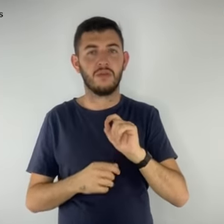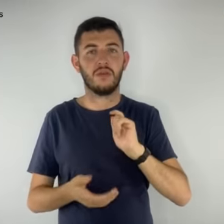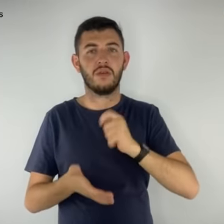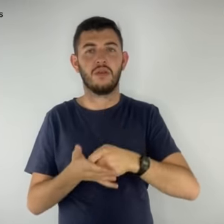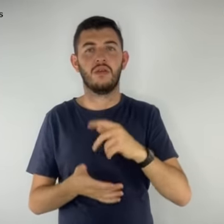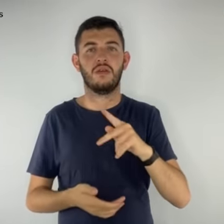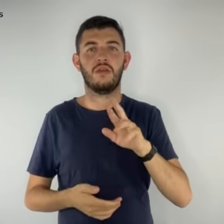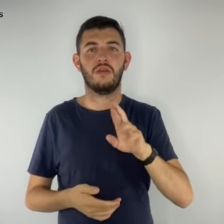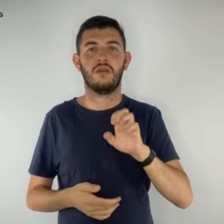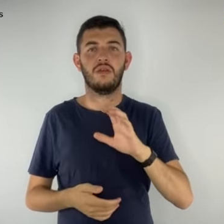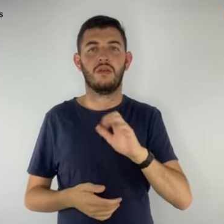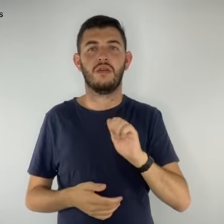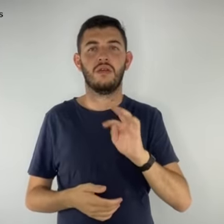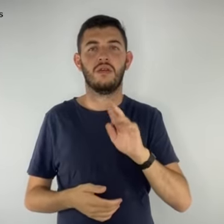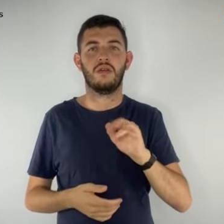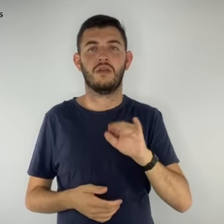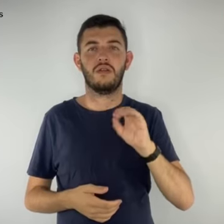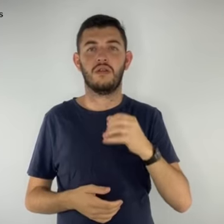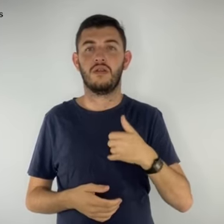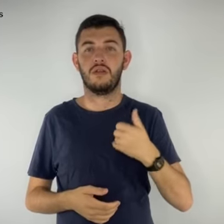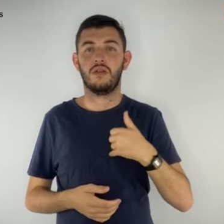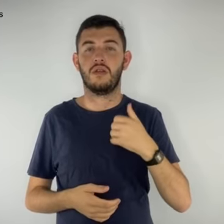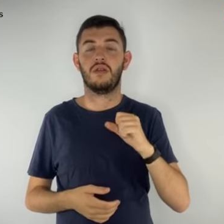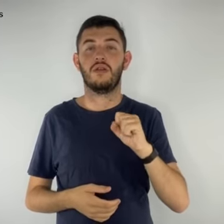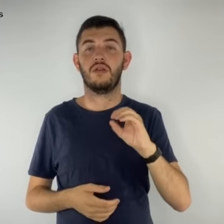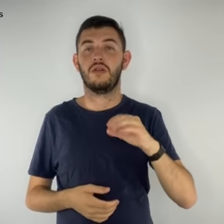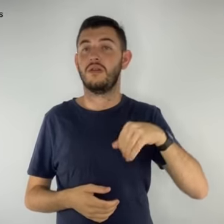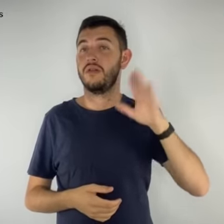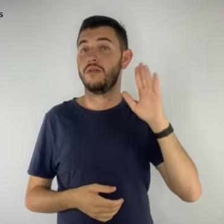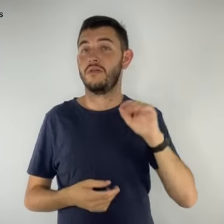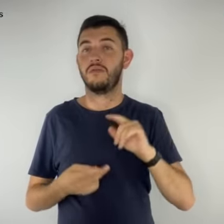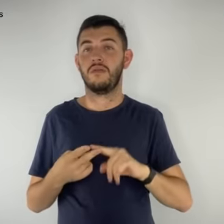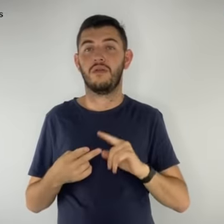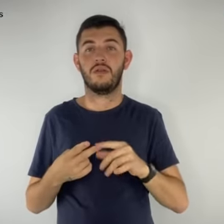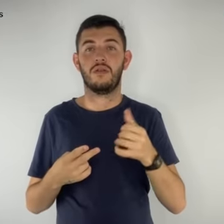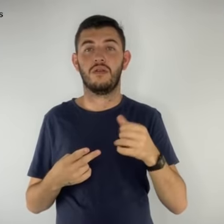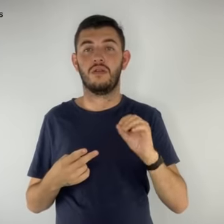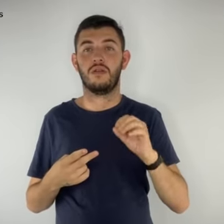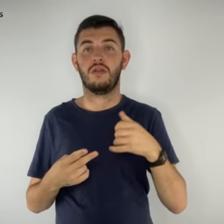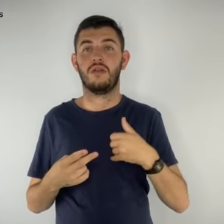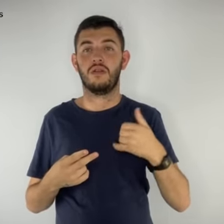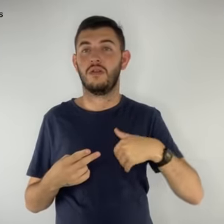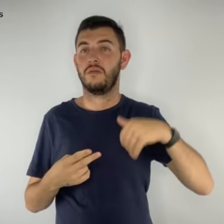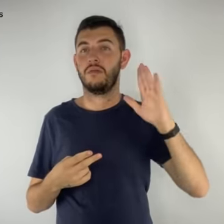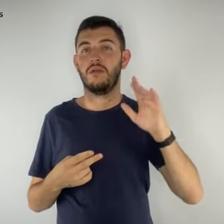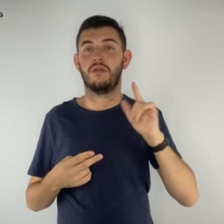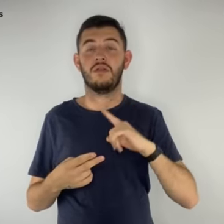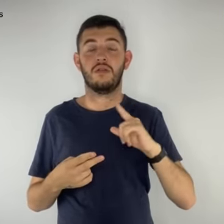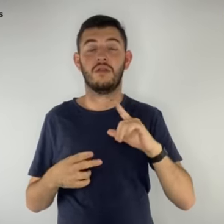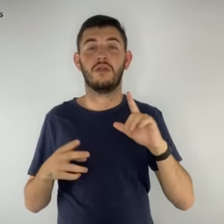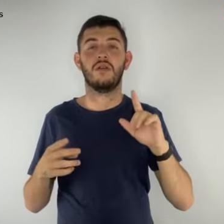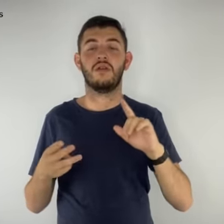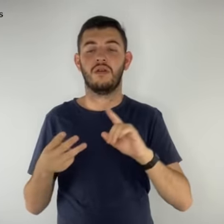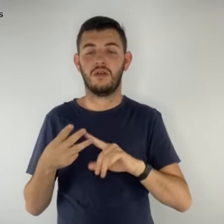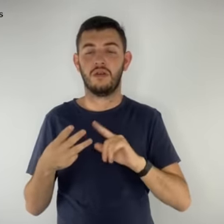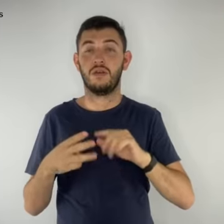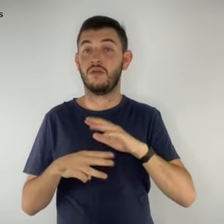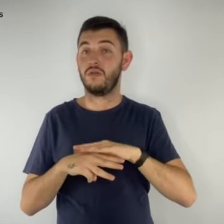precatórios para os maiores de 80 anos, maiores de 60 anos, portadores de doenças